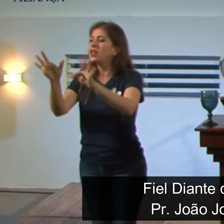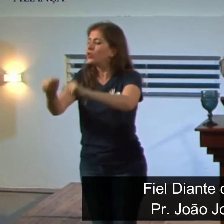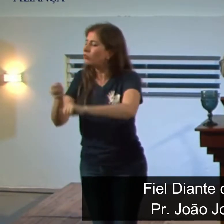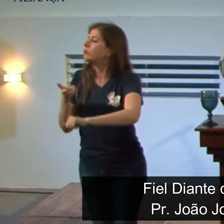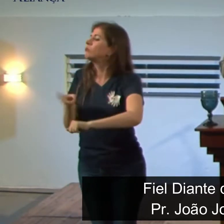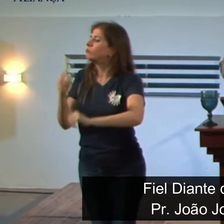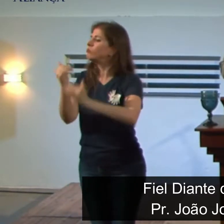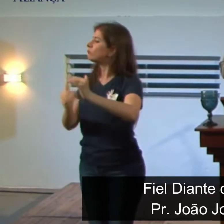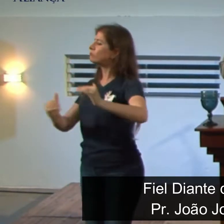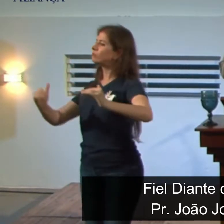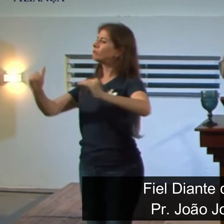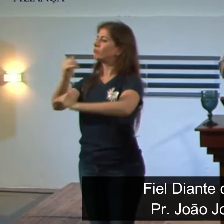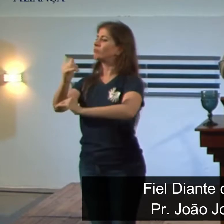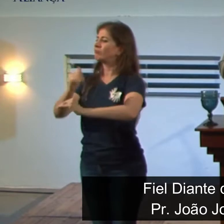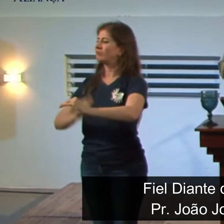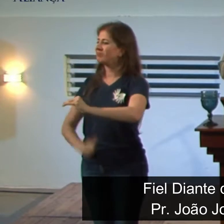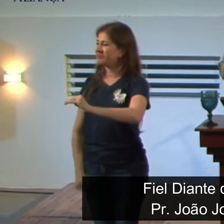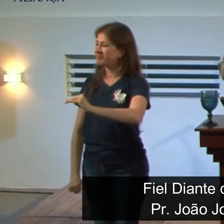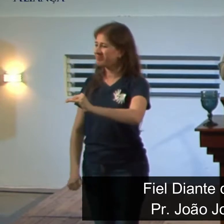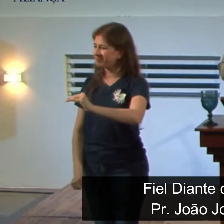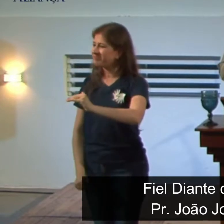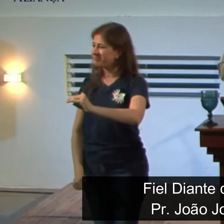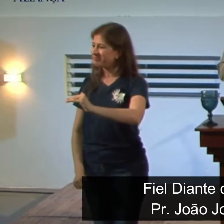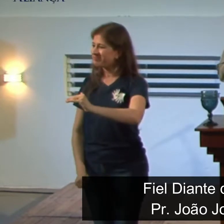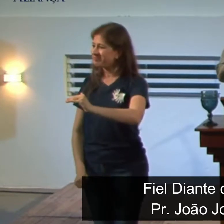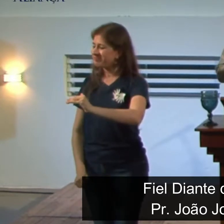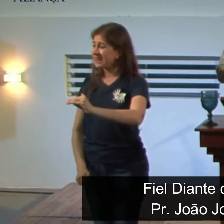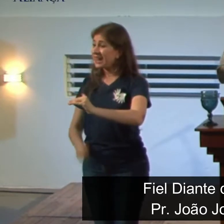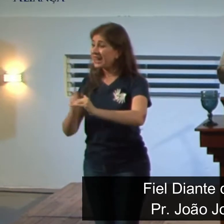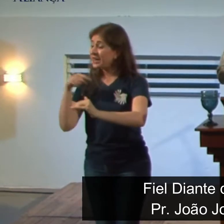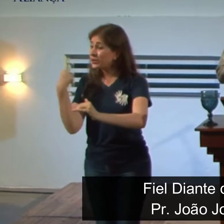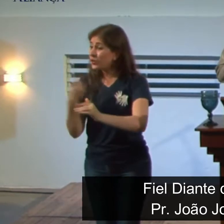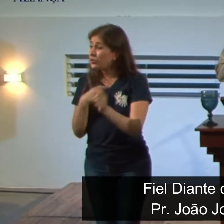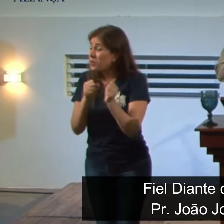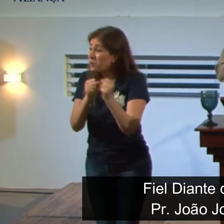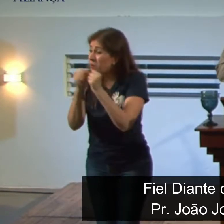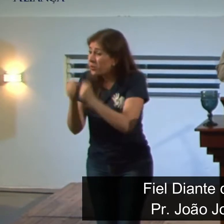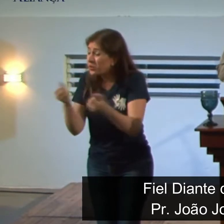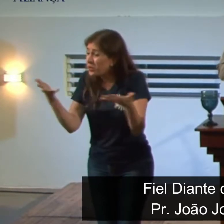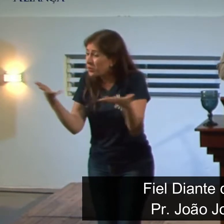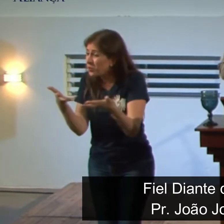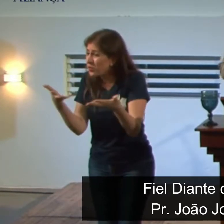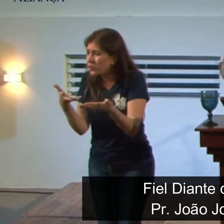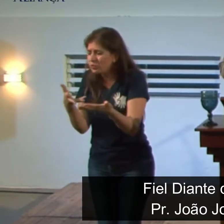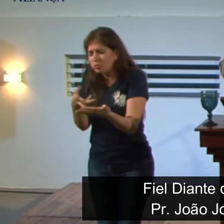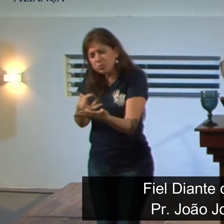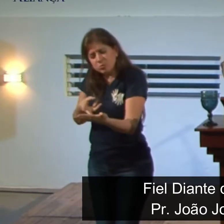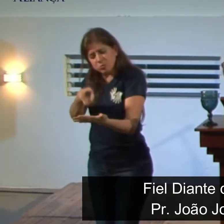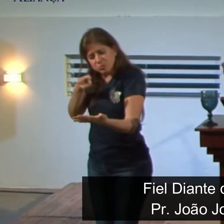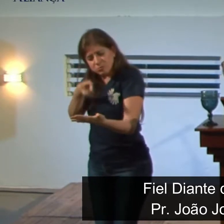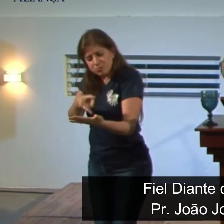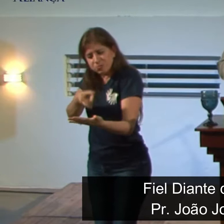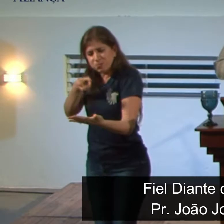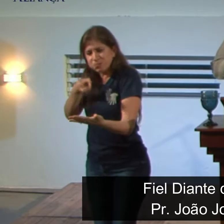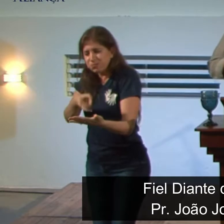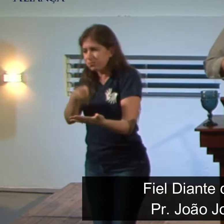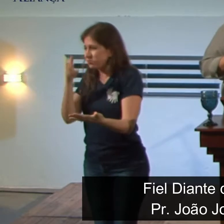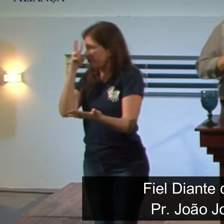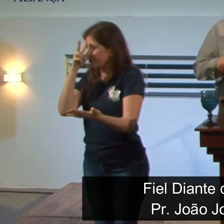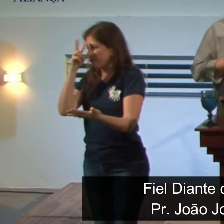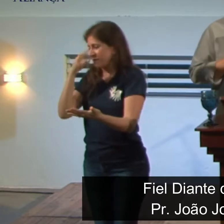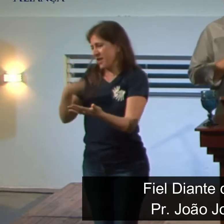ela será suficiente. Ela será suficiente. E aqui nós podemos extrair grandes exemplos